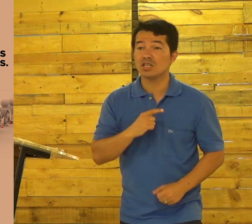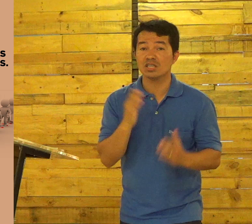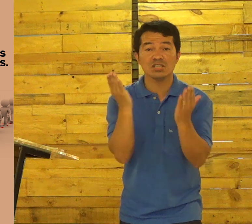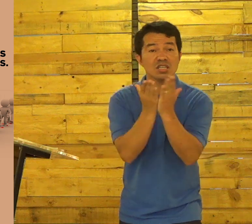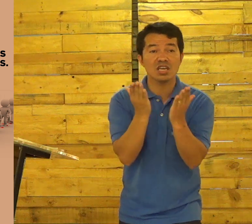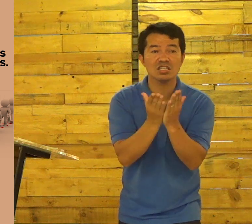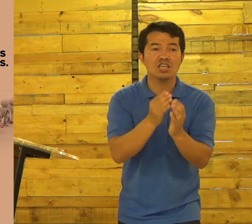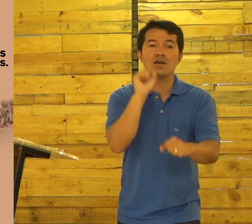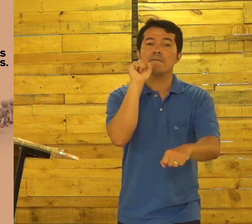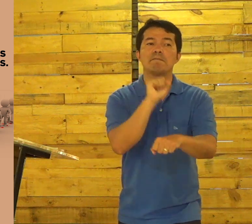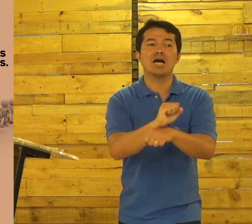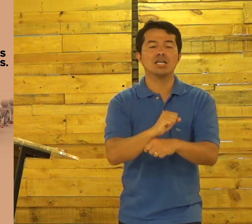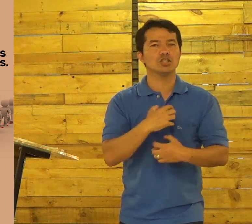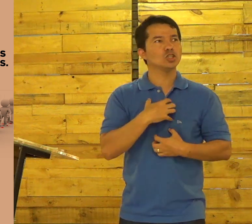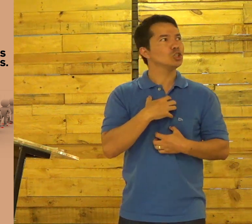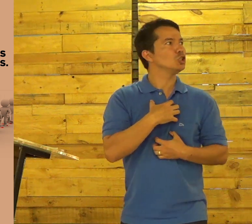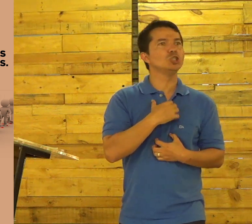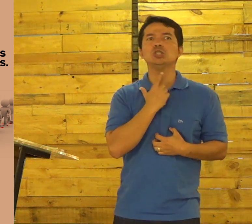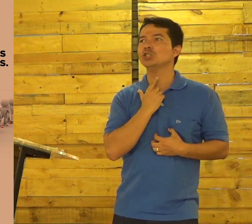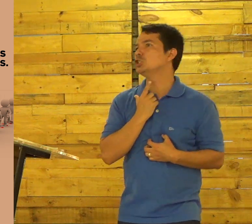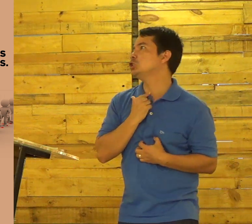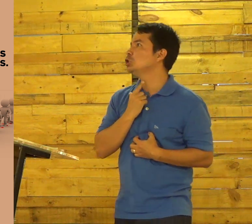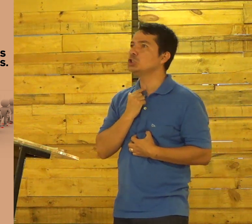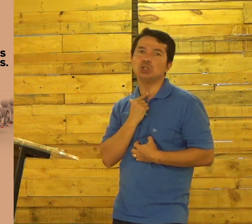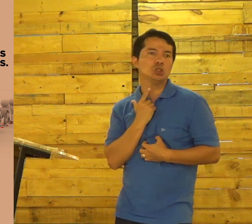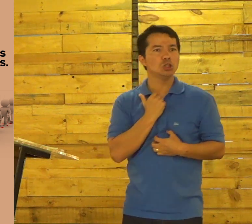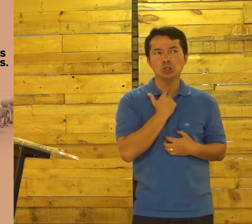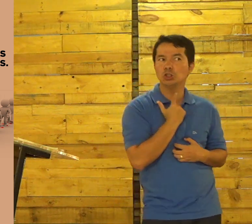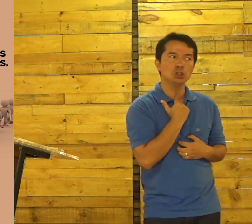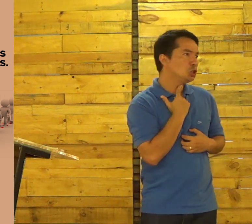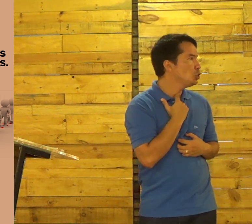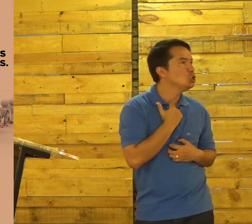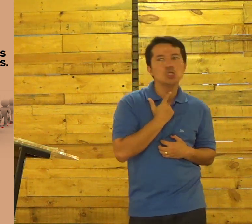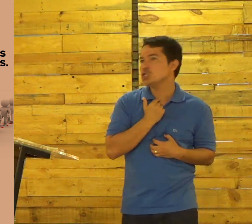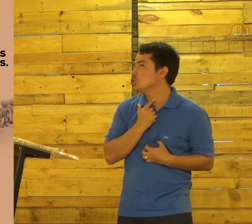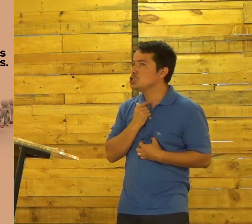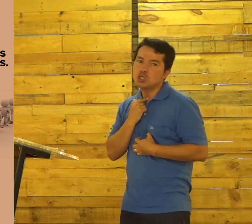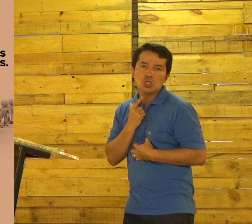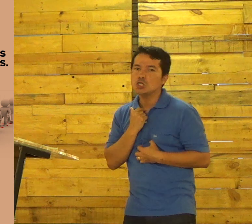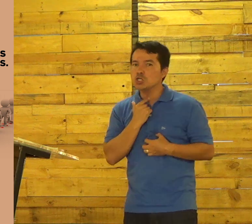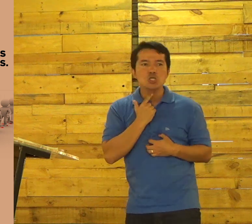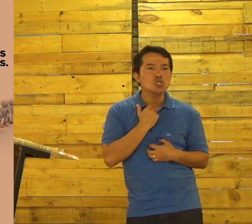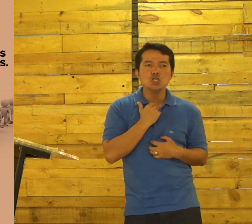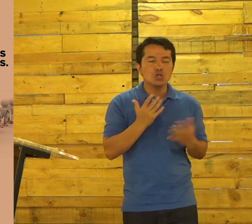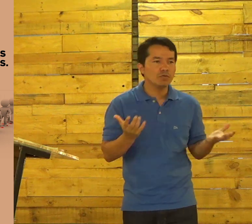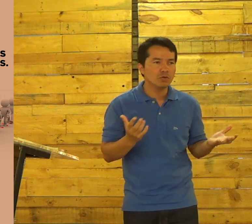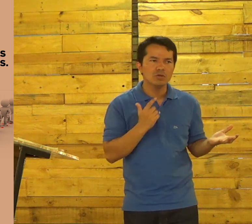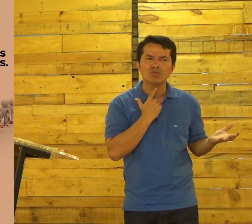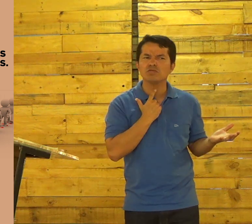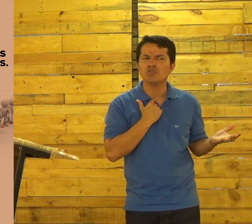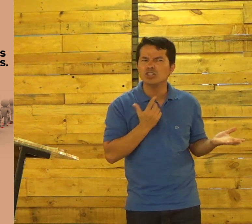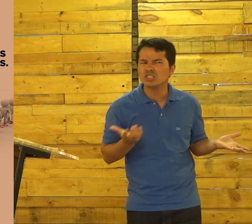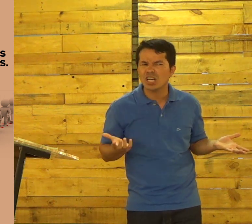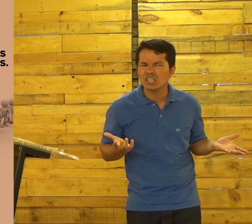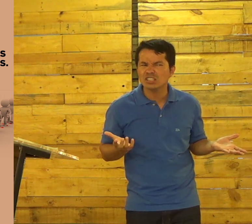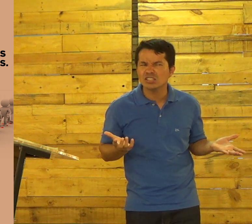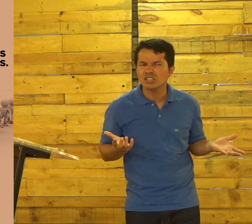Se você é cliente Pare Com isso Pare Com essas coisas